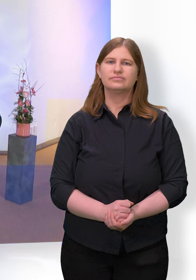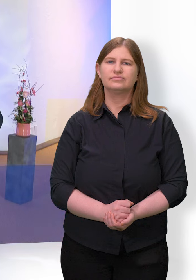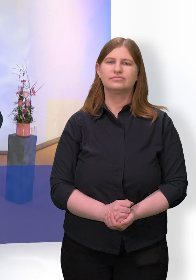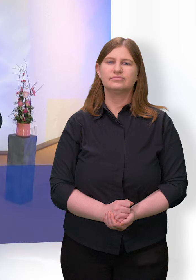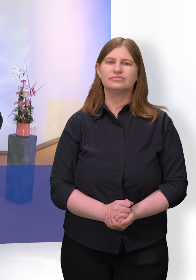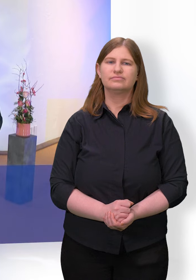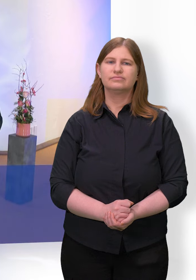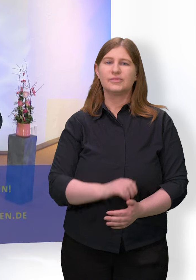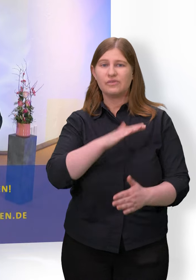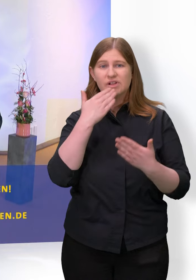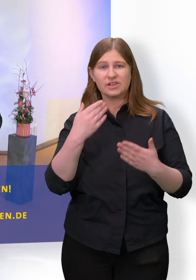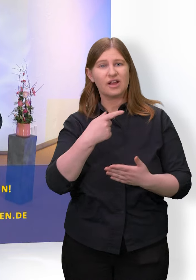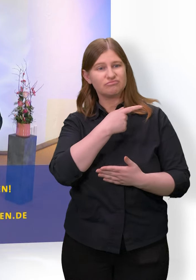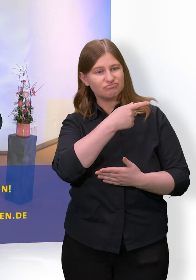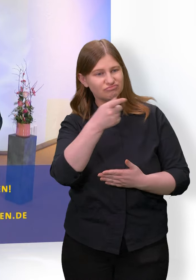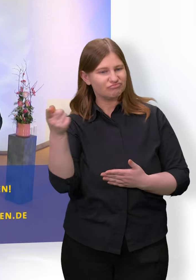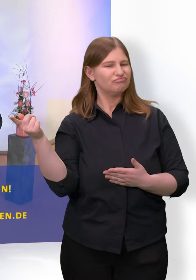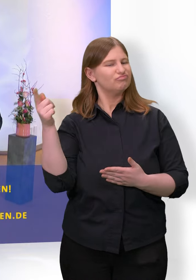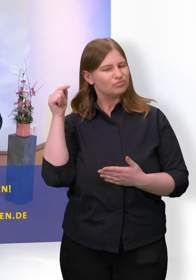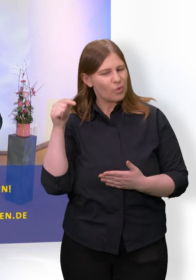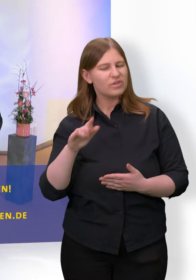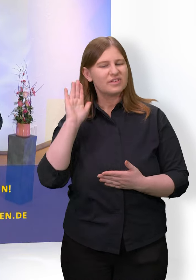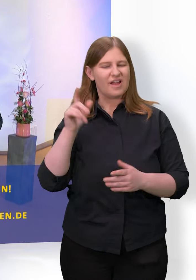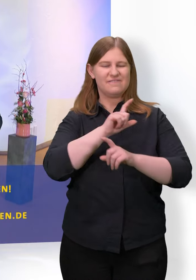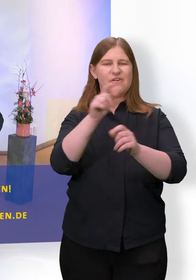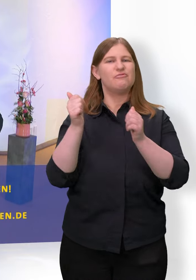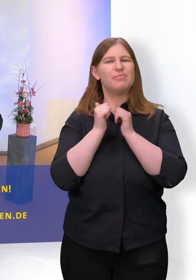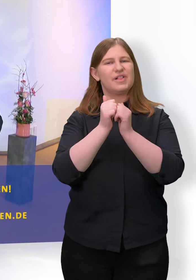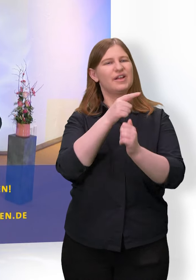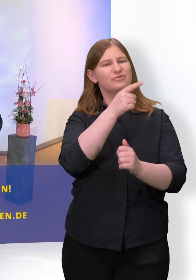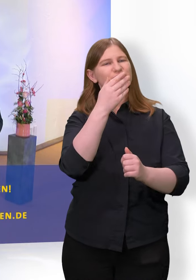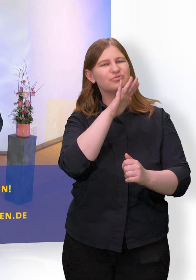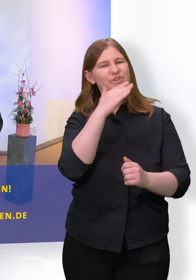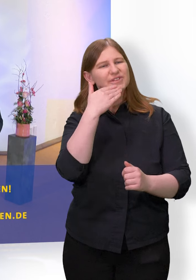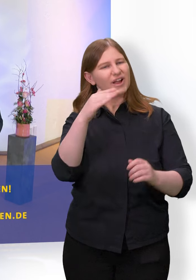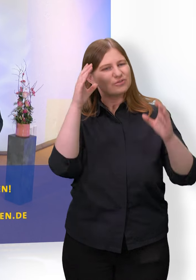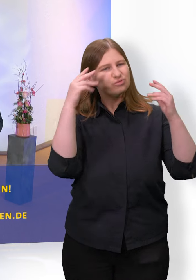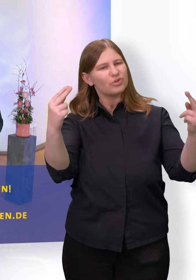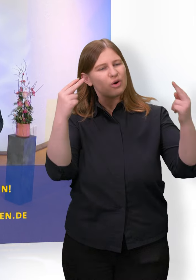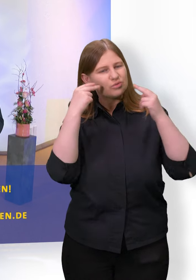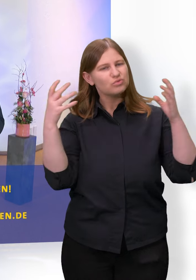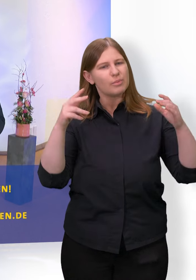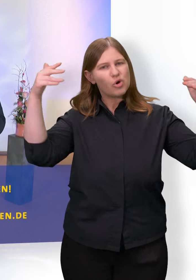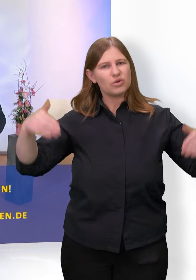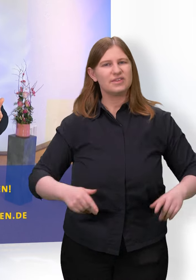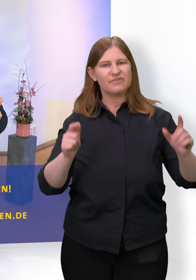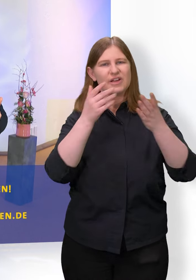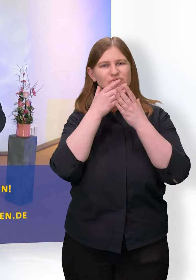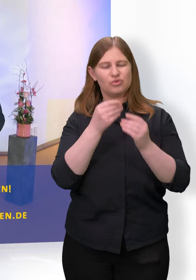Vielen Dank, dass wir Sie heute wieder begleiten durften. Danke fürs Zuschauen und Mitfeiern. Und wir sind auch für Sie